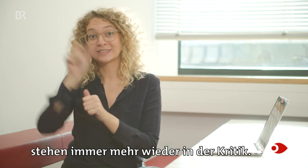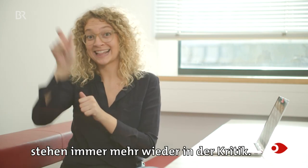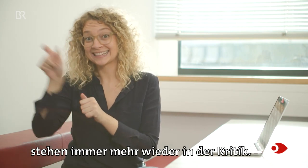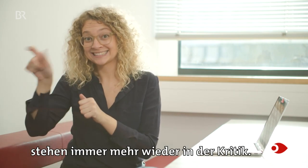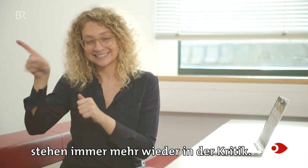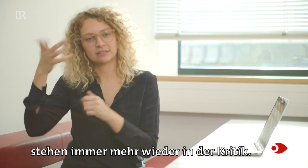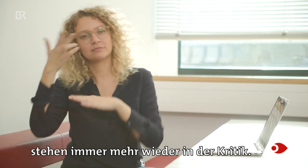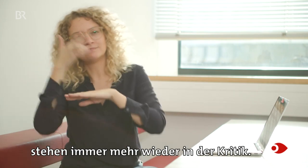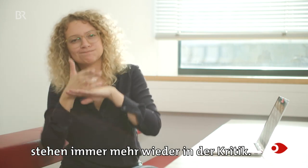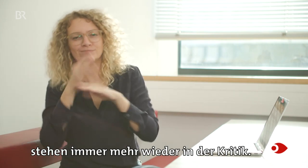immer wieder in der Kritik.